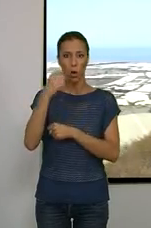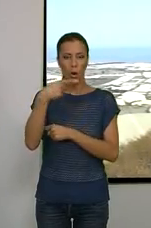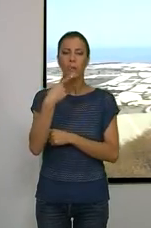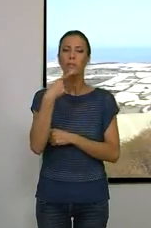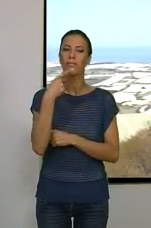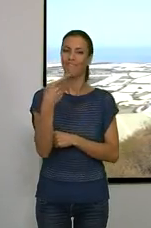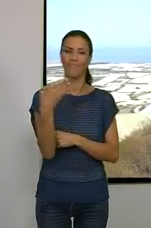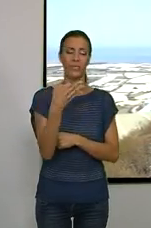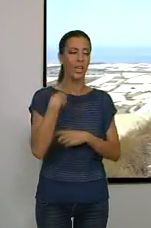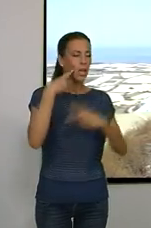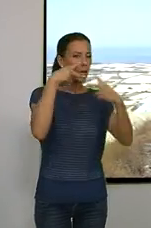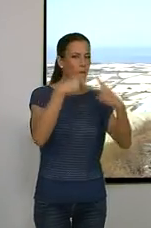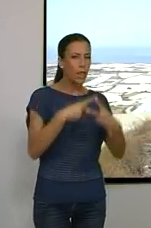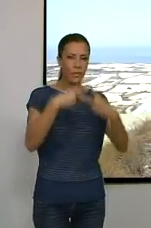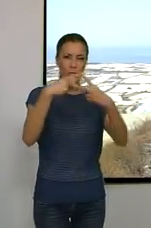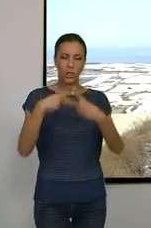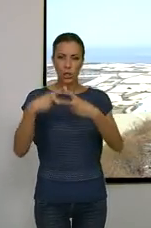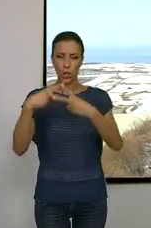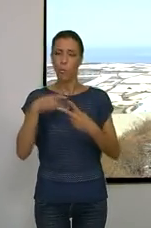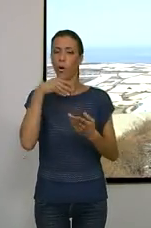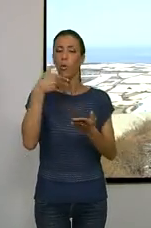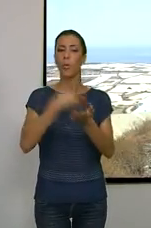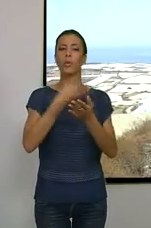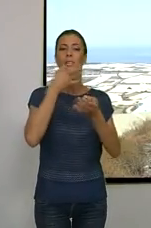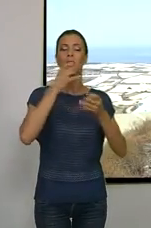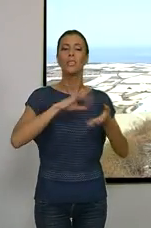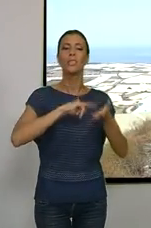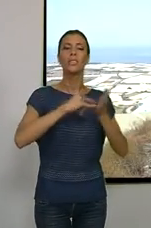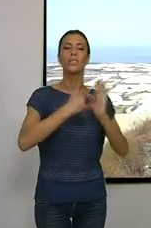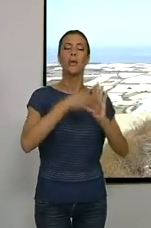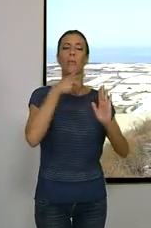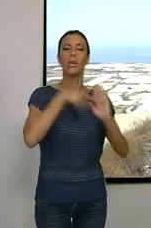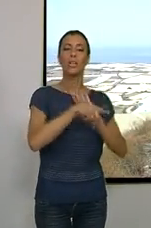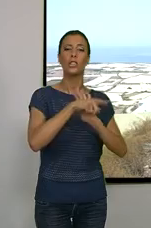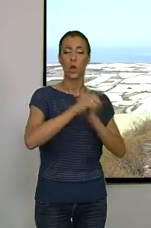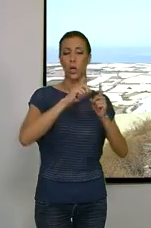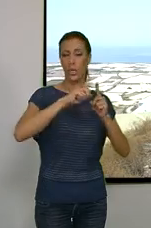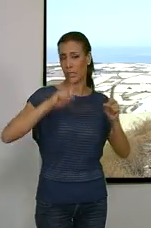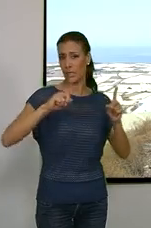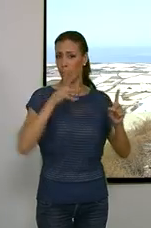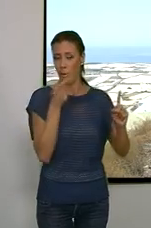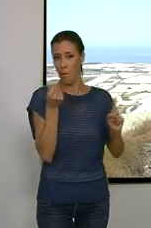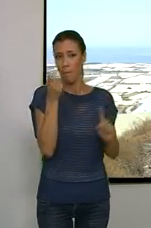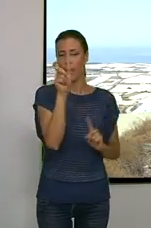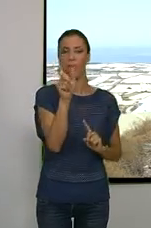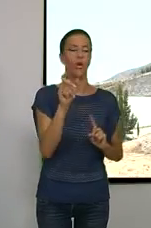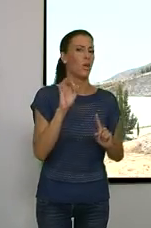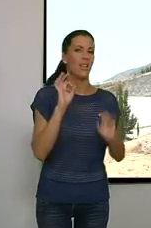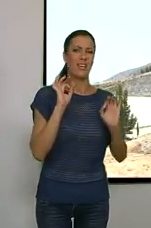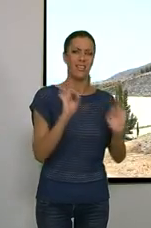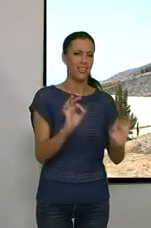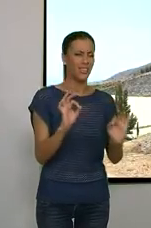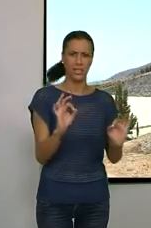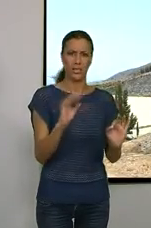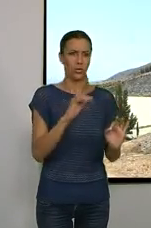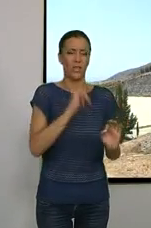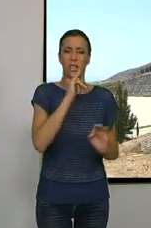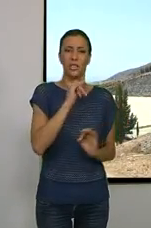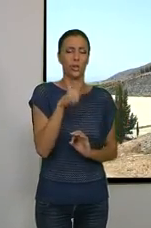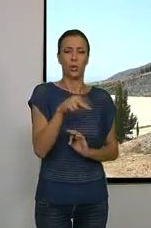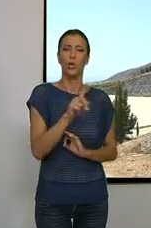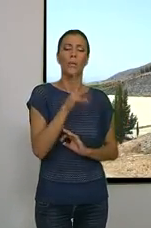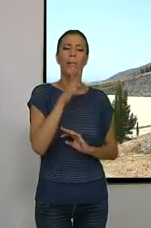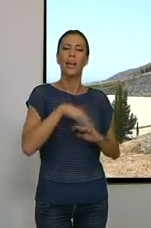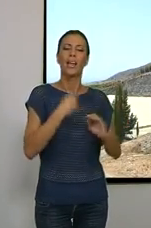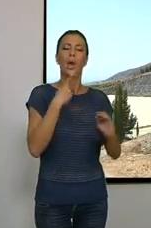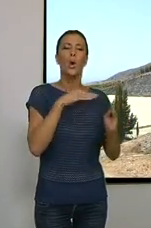considera que la revisión a la alza propuesta por el sistema de gestión de crisis de precios es totalmente insuficiente